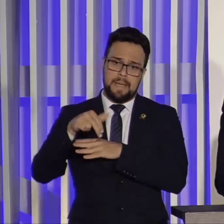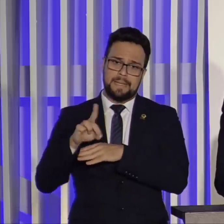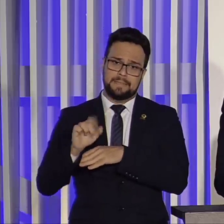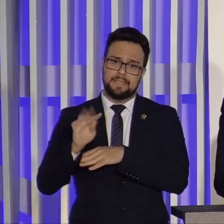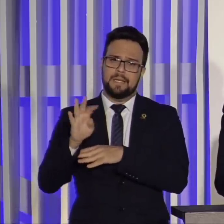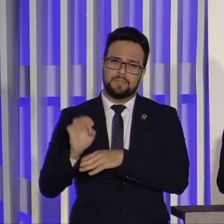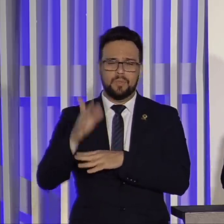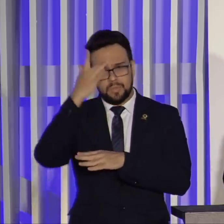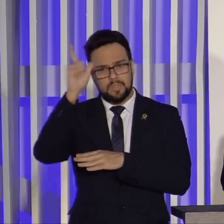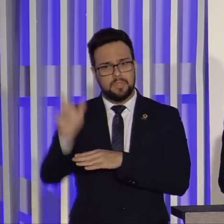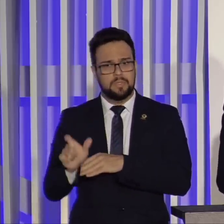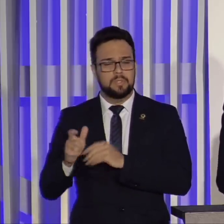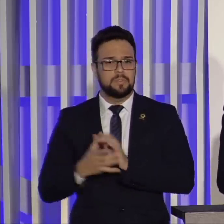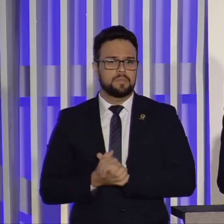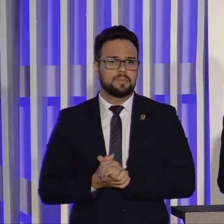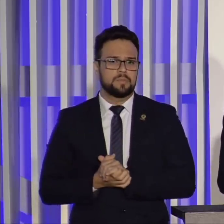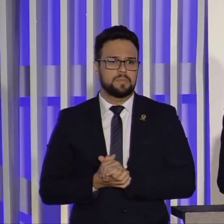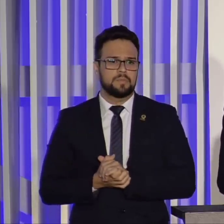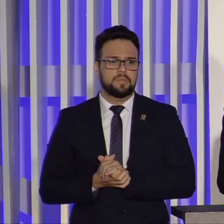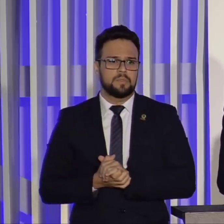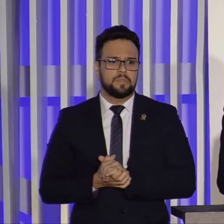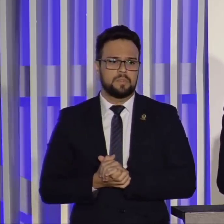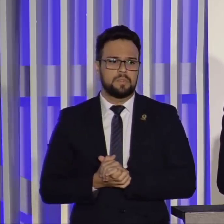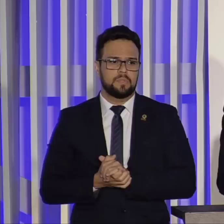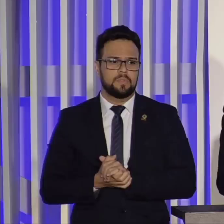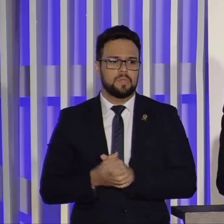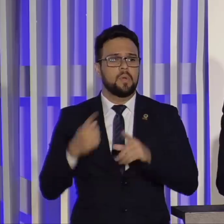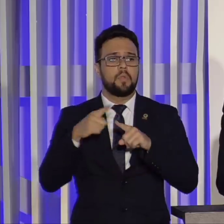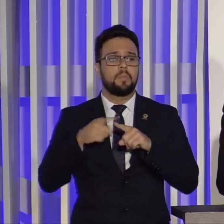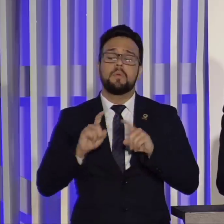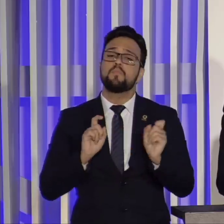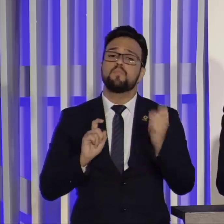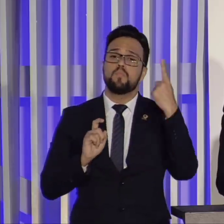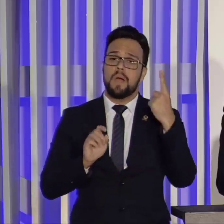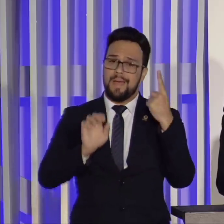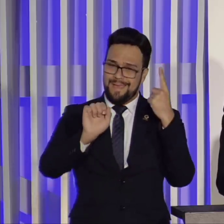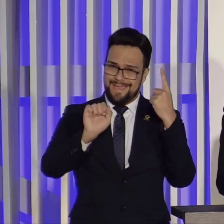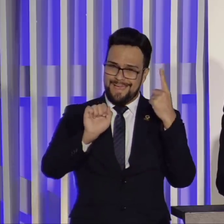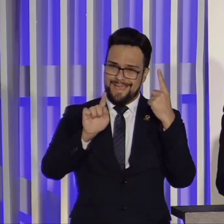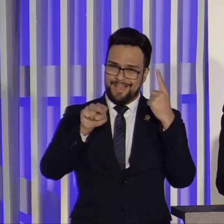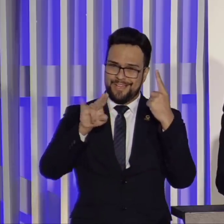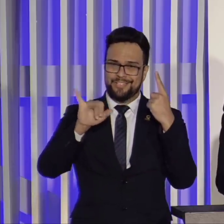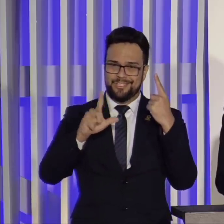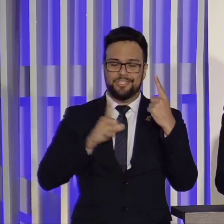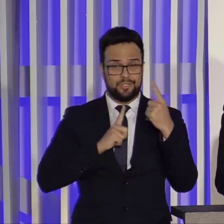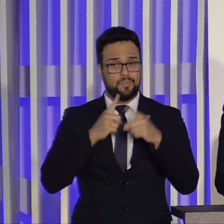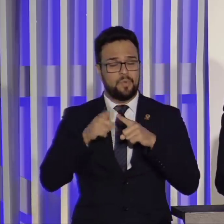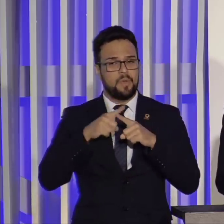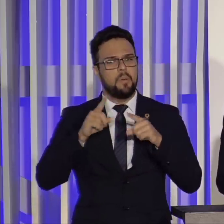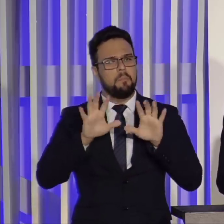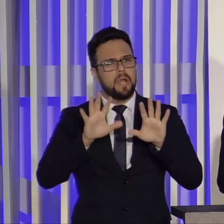São autônomas. E o problema é que ele tinha numa das agências, praticamente, nós resolvemos, faltamos,